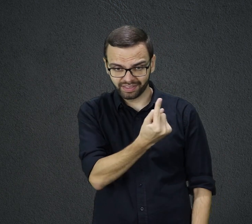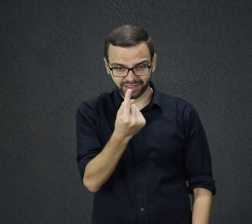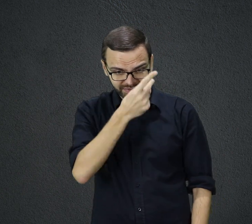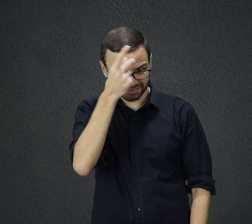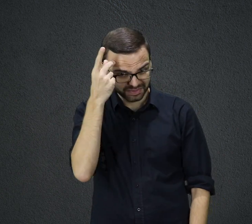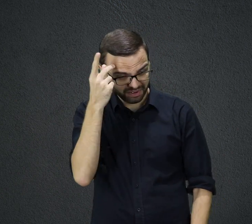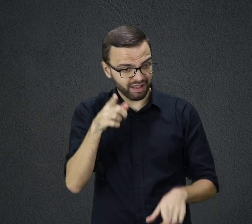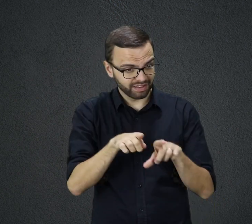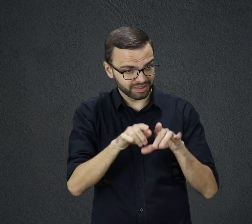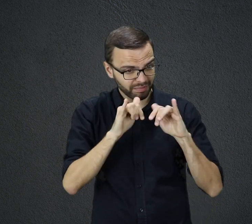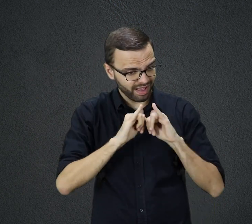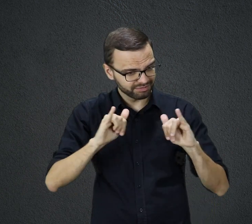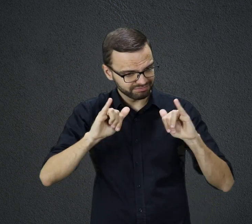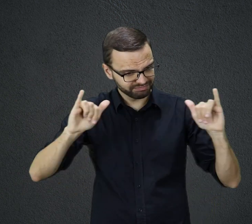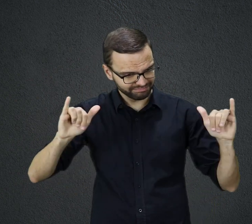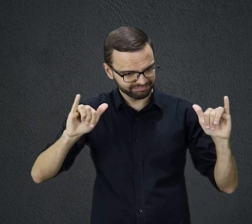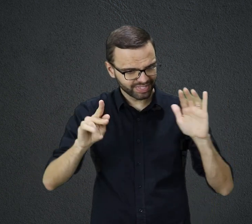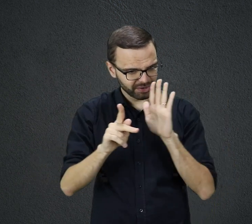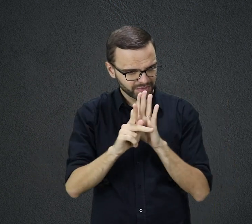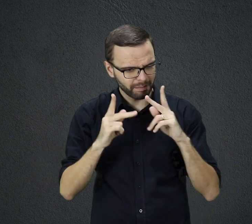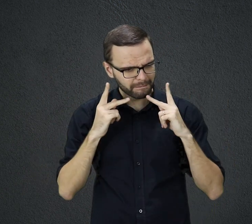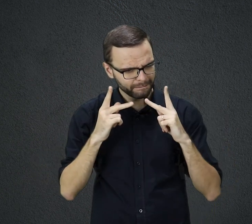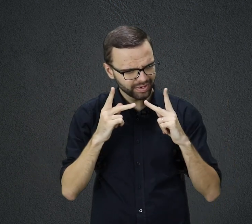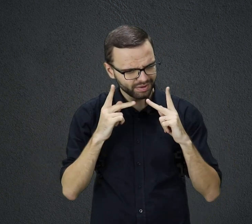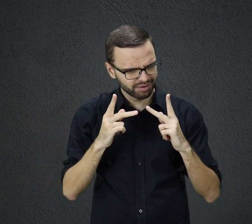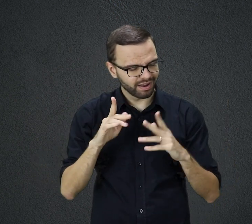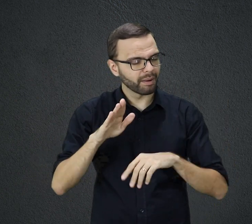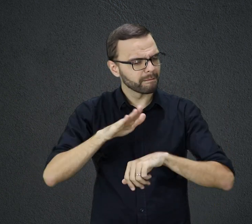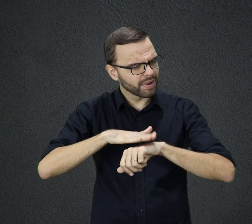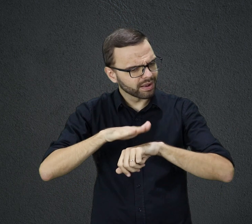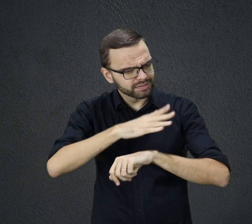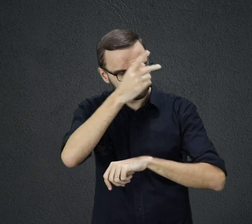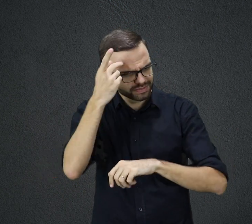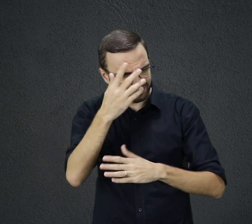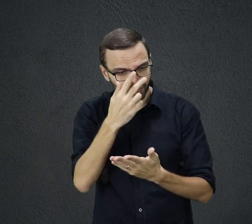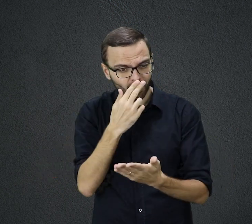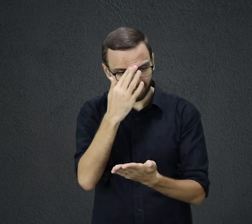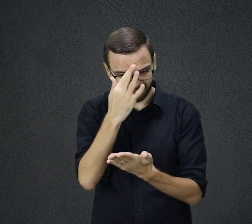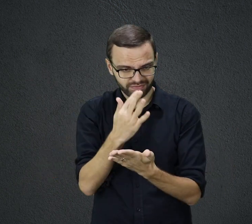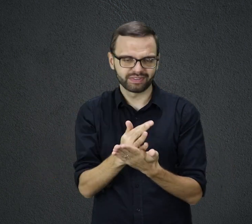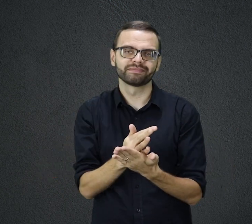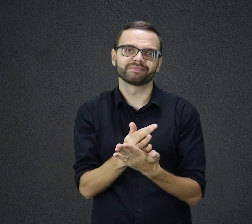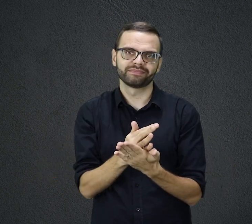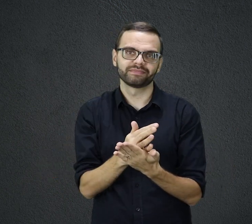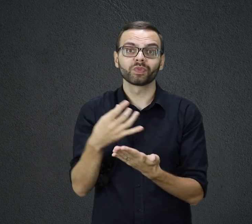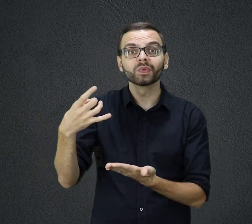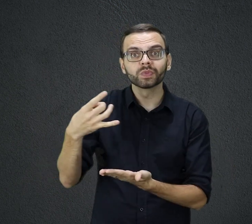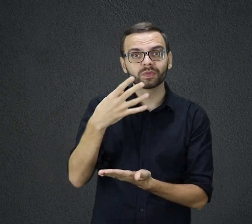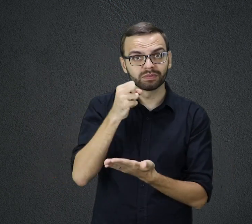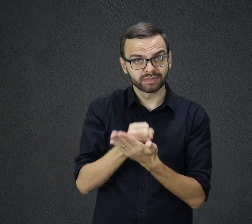proclamar a mensagem de Deus, levando outros à mesma fé. No Novo Testamento, Jesus avisou os